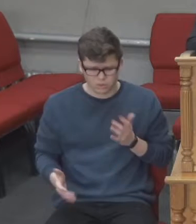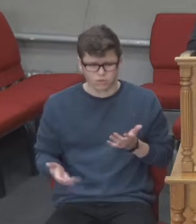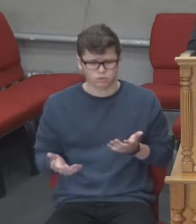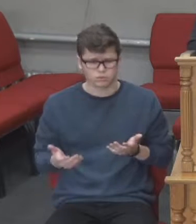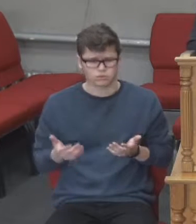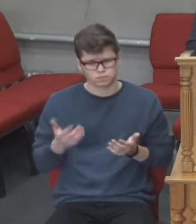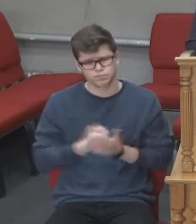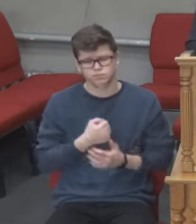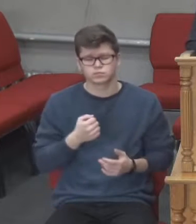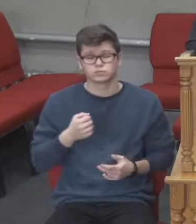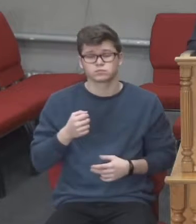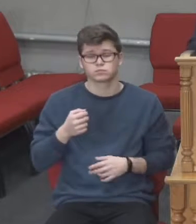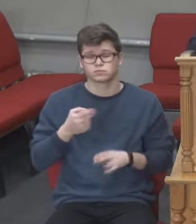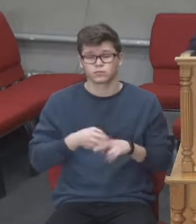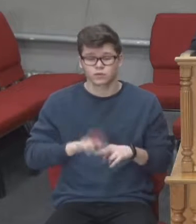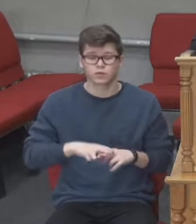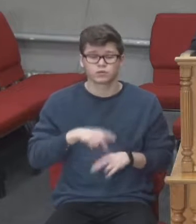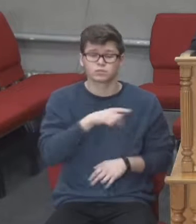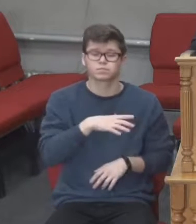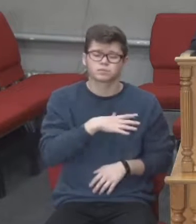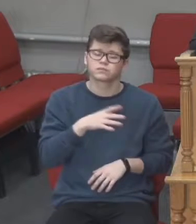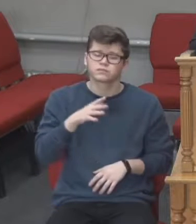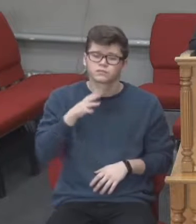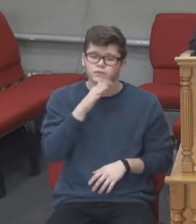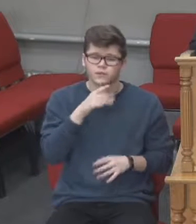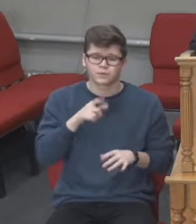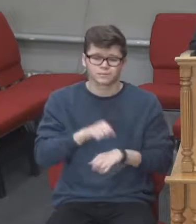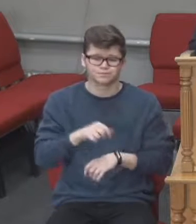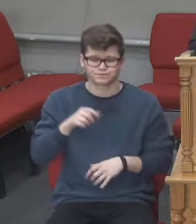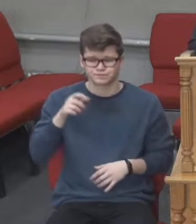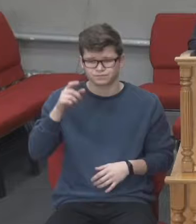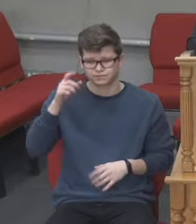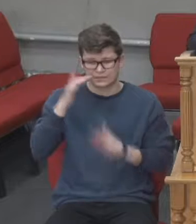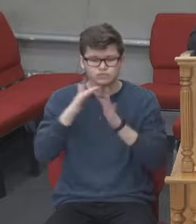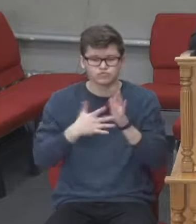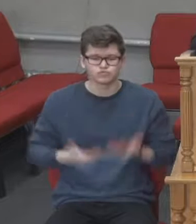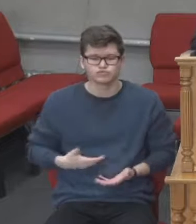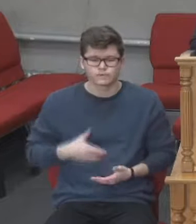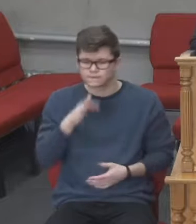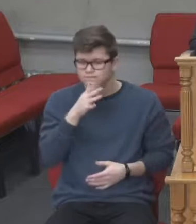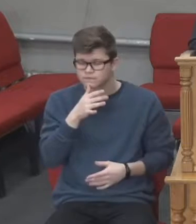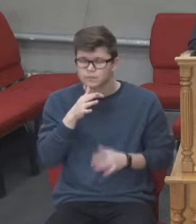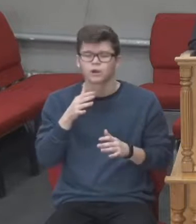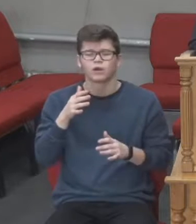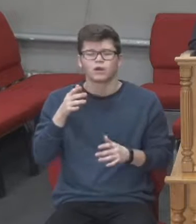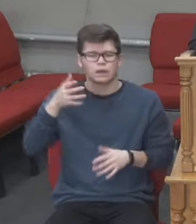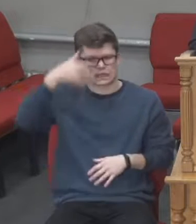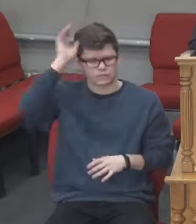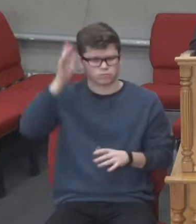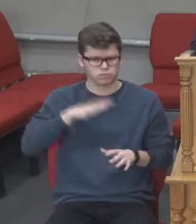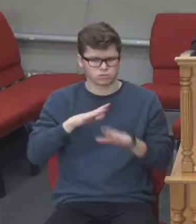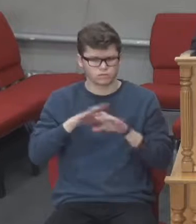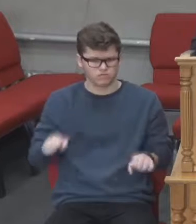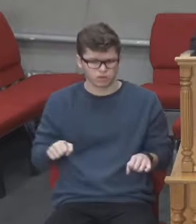керуванням Риму. Євреї, вони повстали, вони захотіли вийти з-під керівництва Риму,